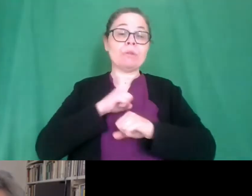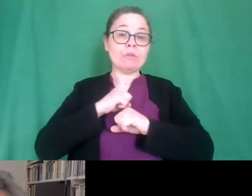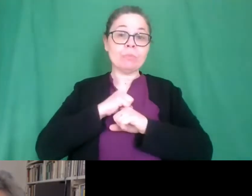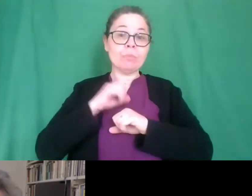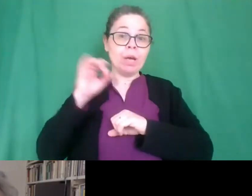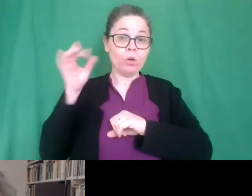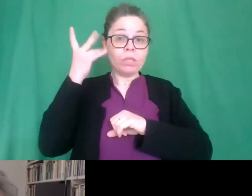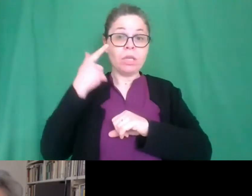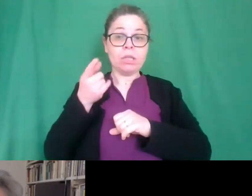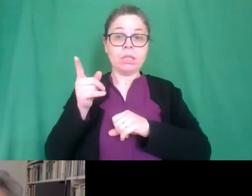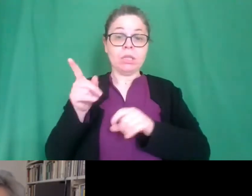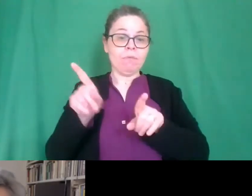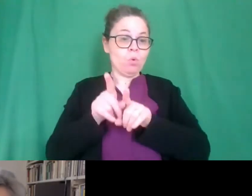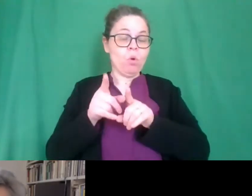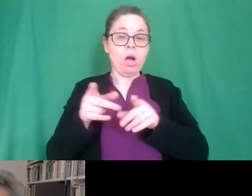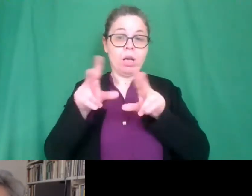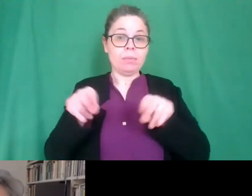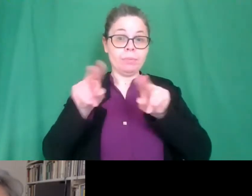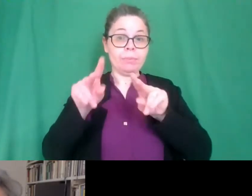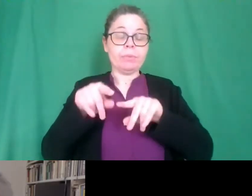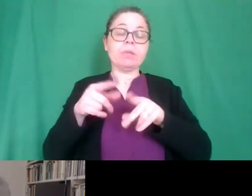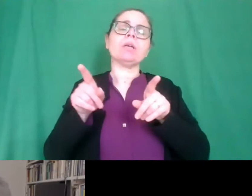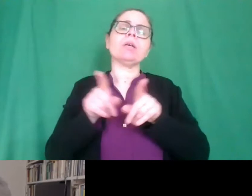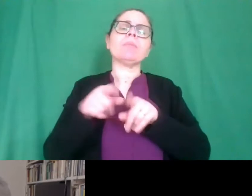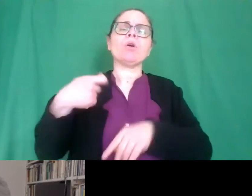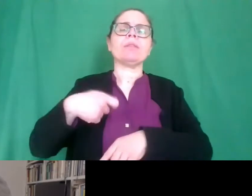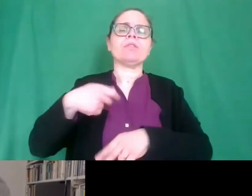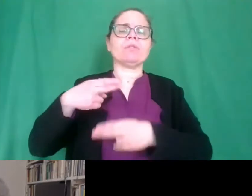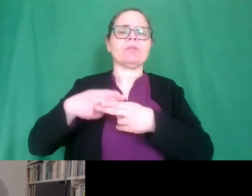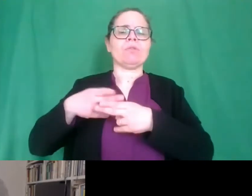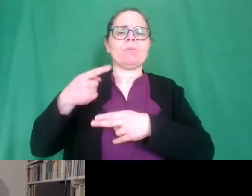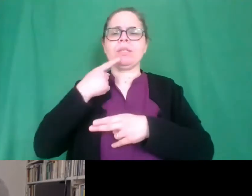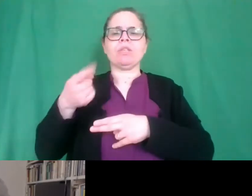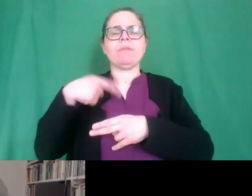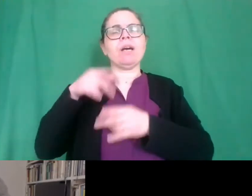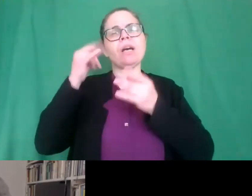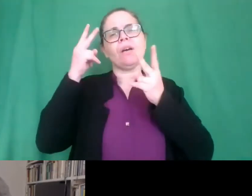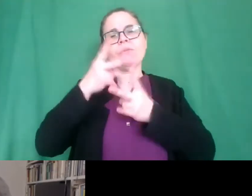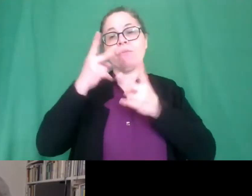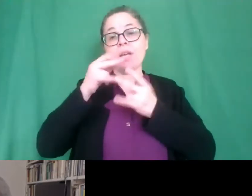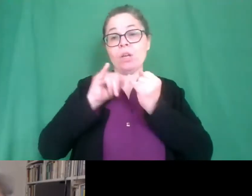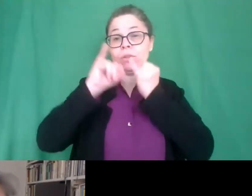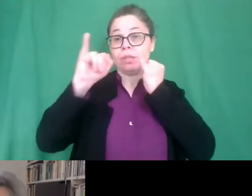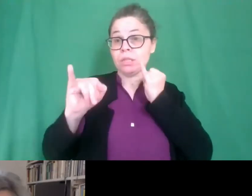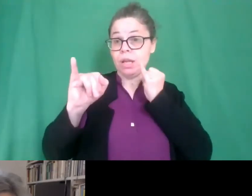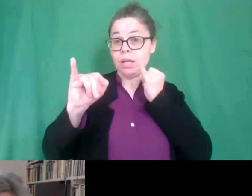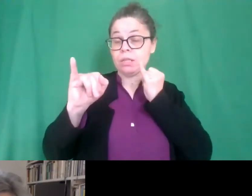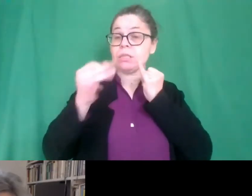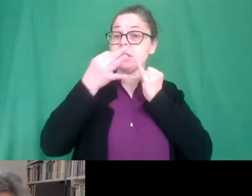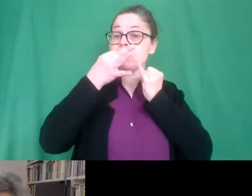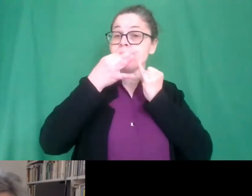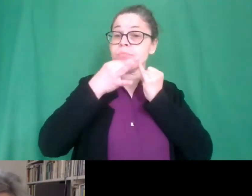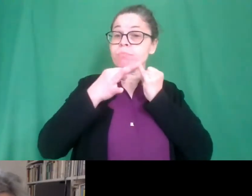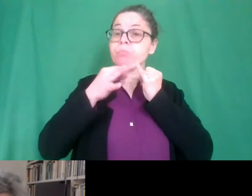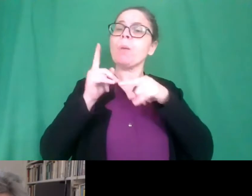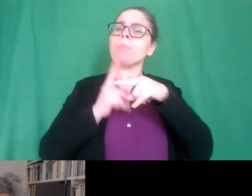queste perché, come diceva giustamente Isabella, la distanza in alcuni casi può essere un fatto positivo perché ci permette